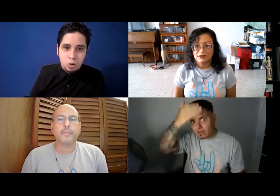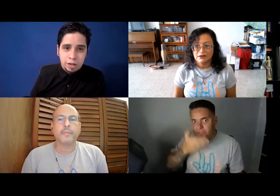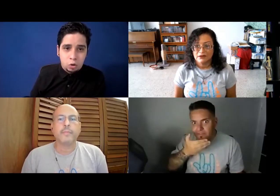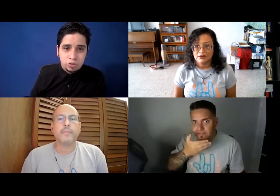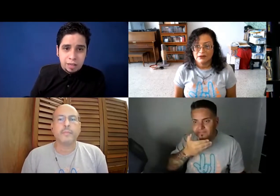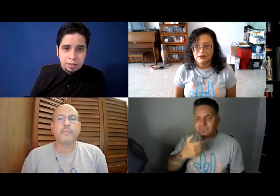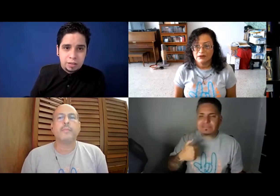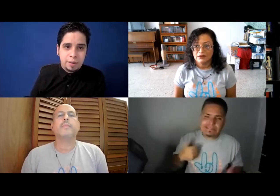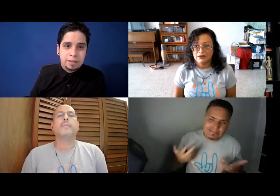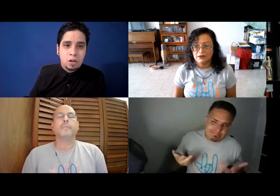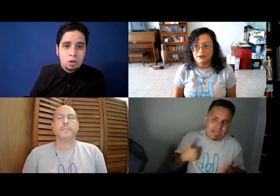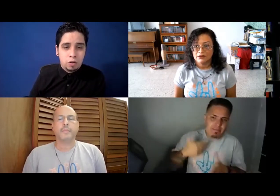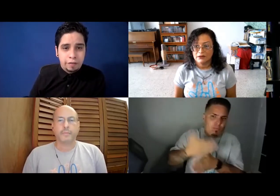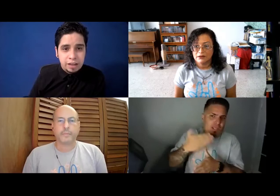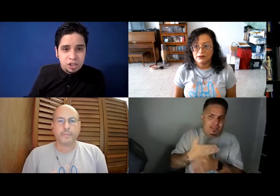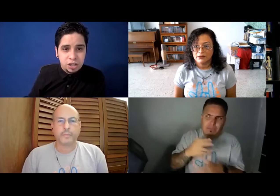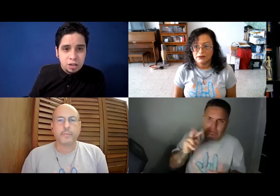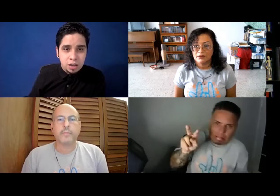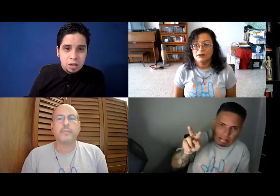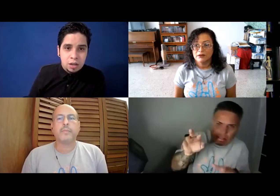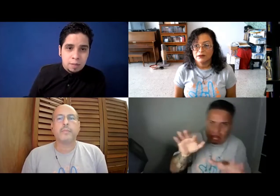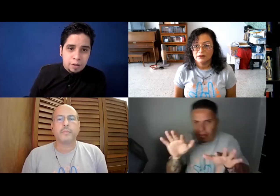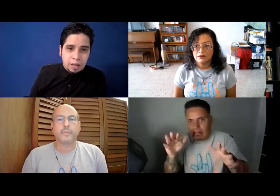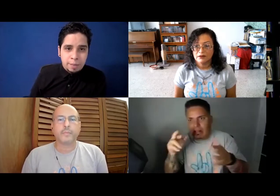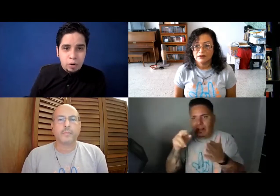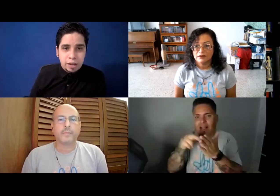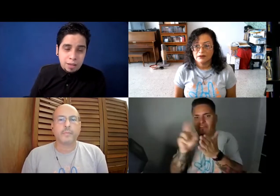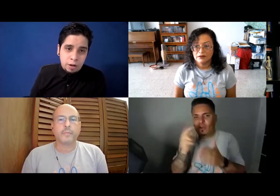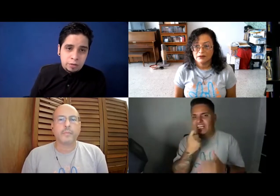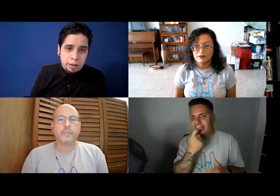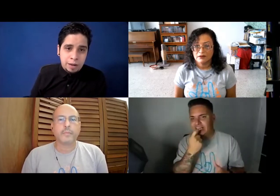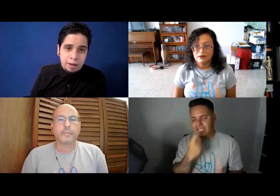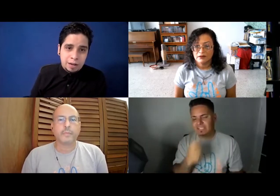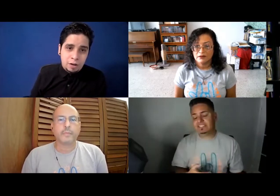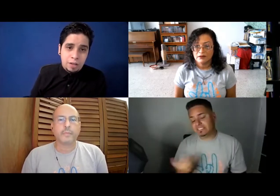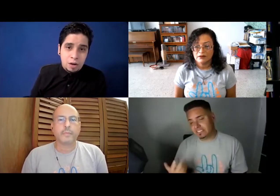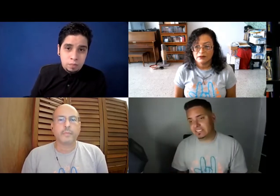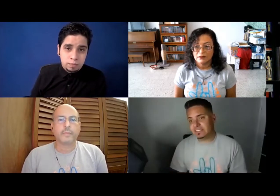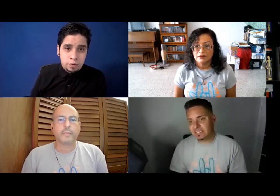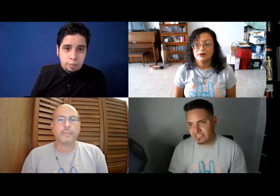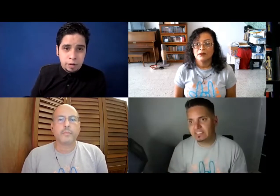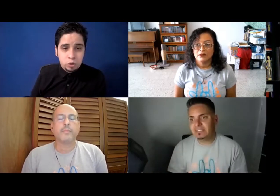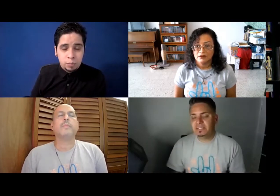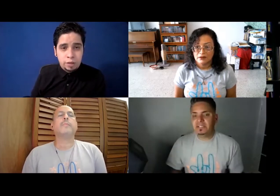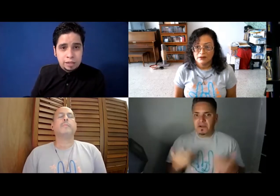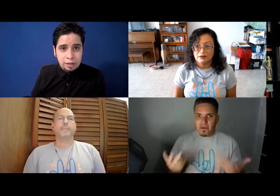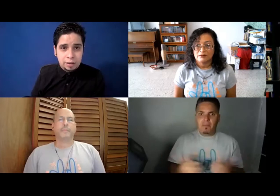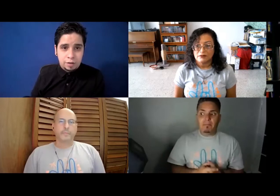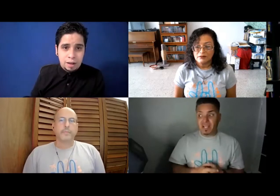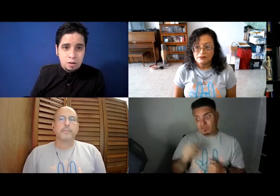es un reto constante, también están los face shields, pero también molesta, ¿verdad? El reflejo de la luz, porque es como un tipo de cristal que refleja la